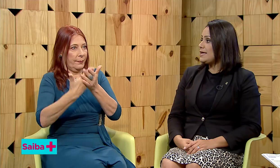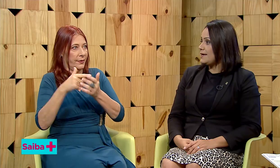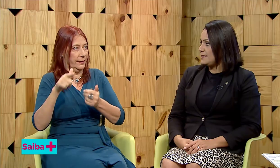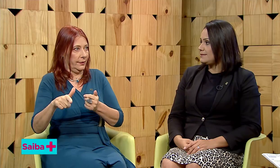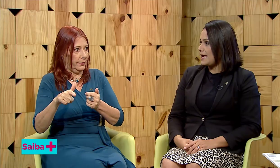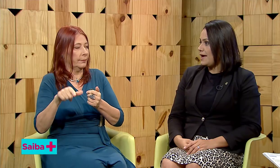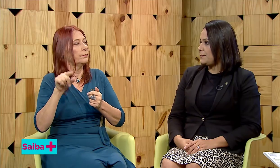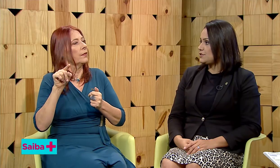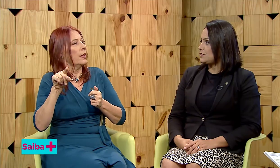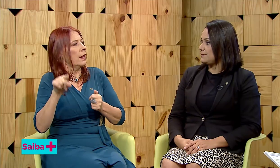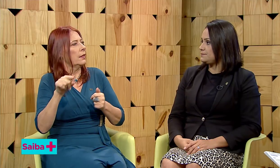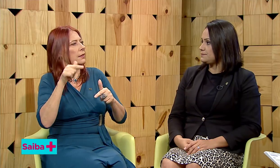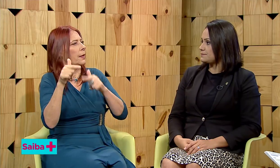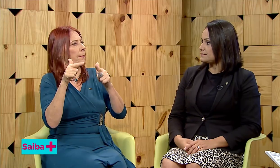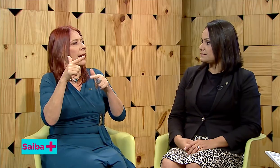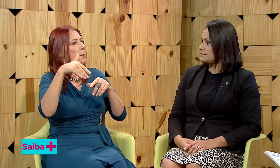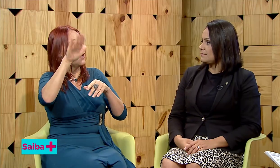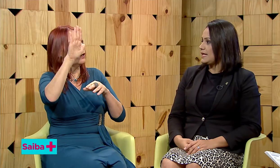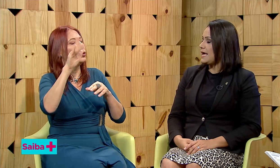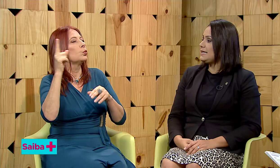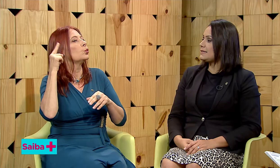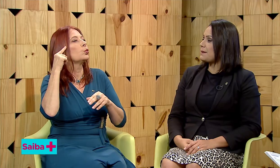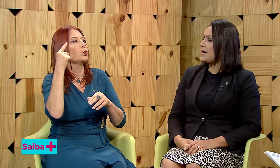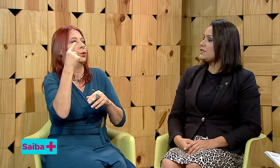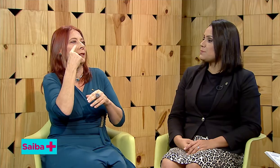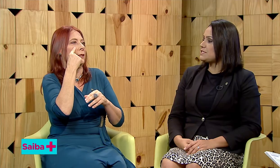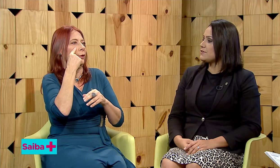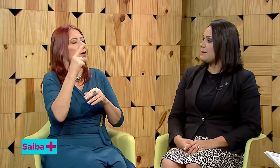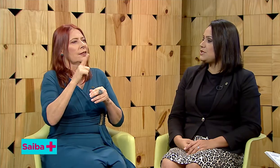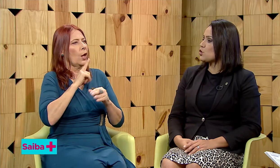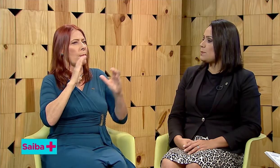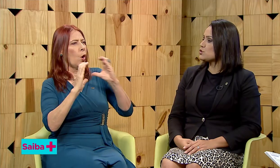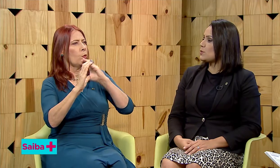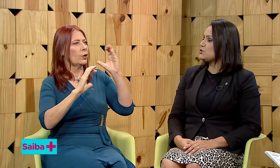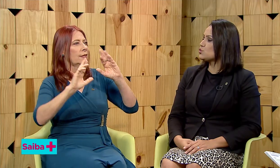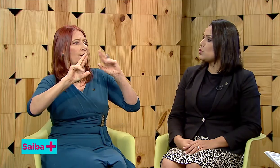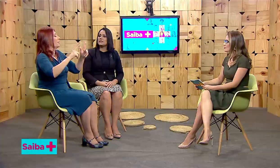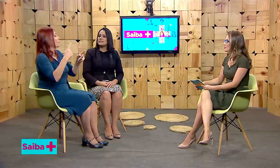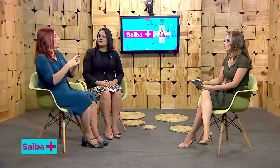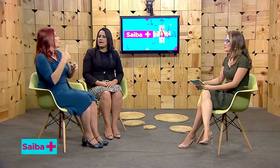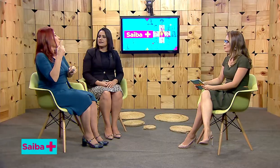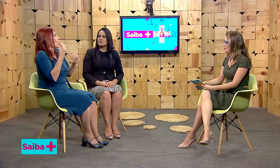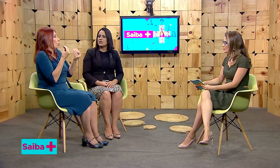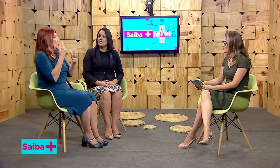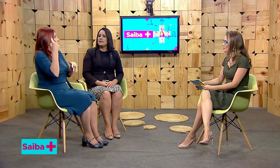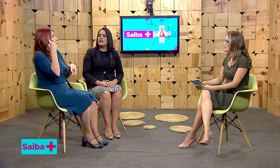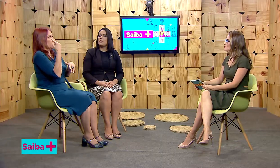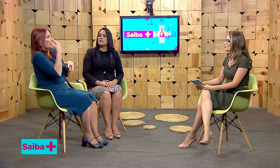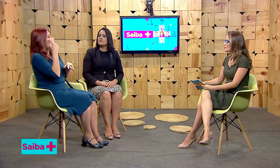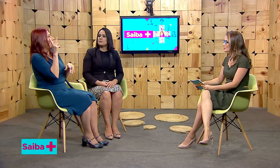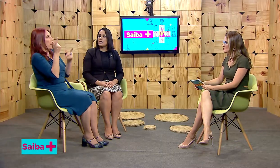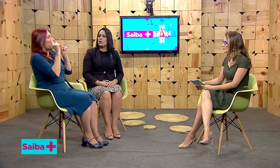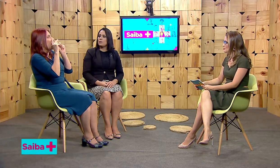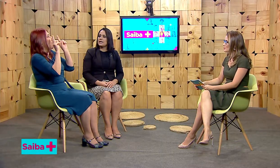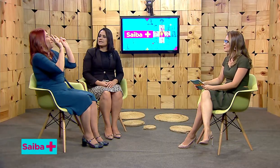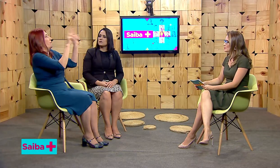guia-intérprete, ele trabalha especificamente com pessoas surdas e cegas. E é uma comunicação